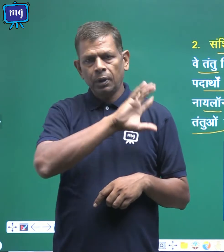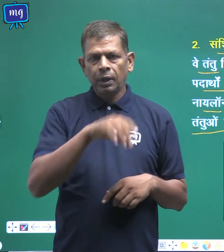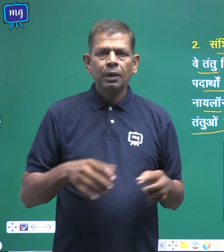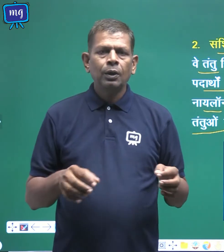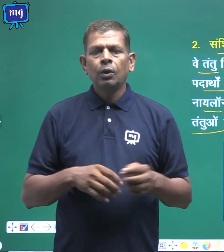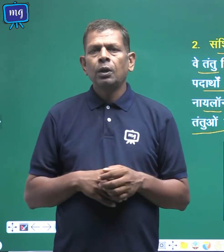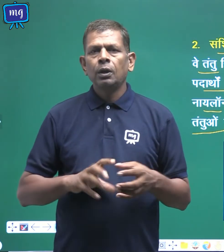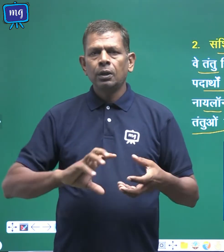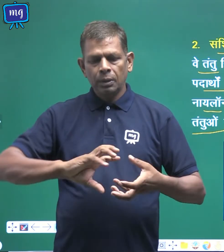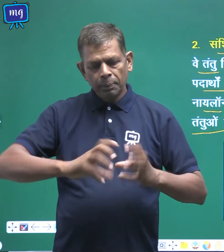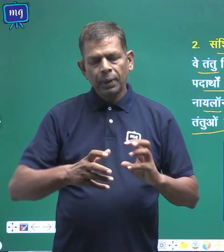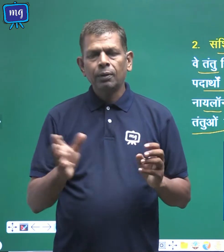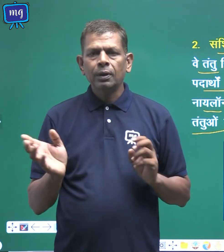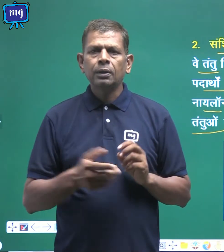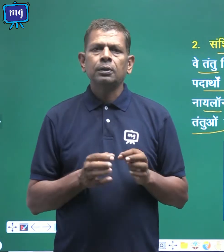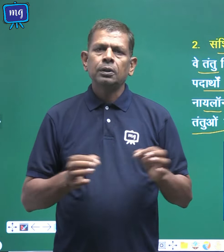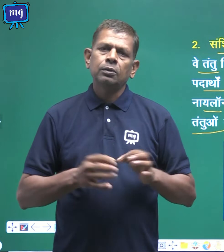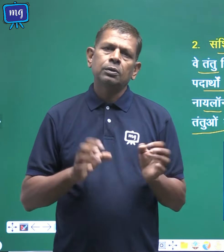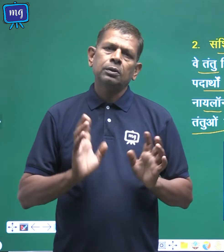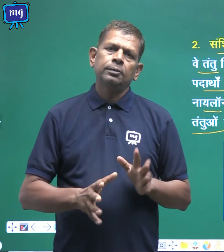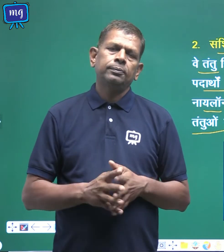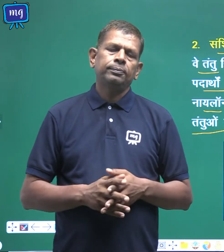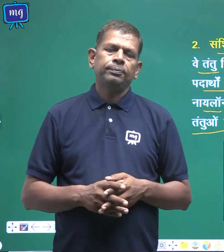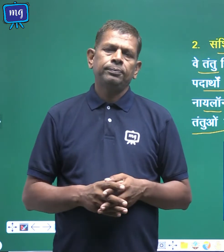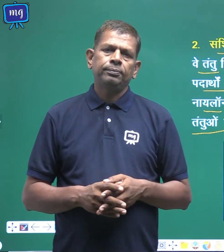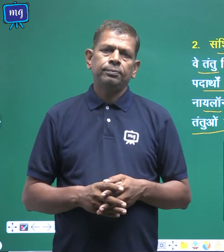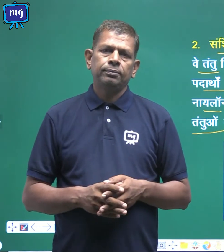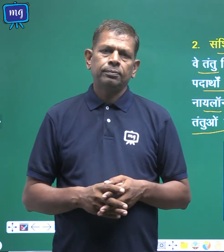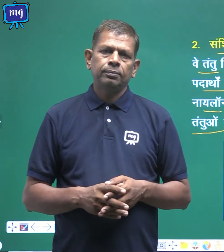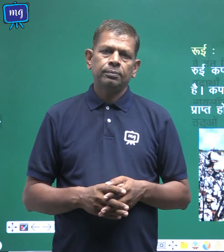संश्लिष्ट तन्तु से बनाई जाते हैं